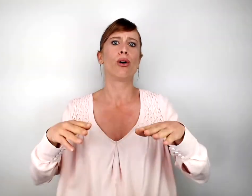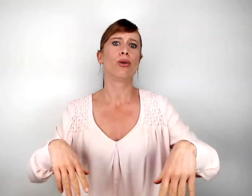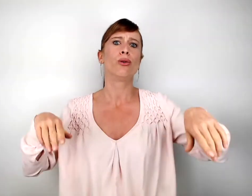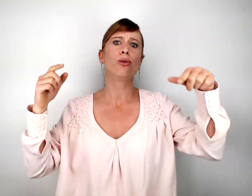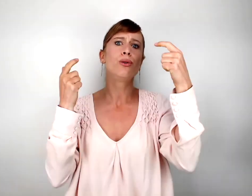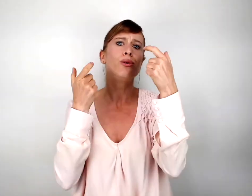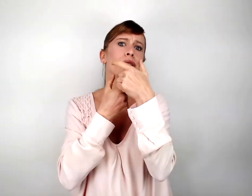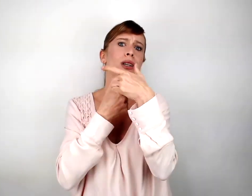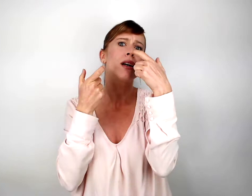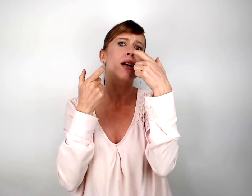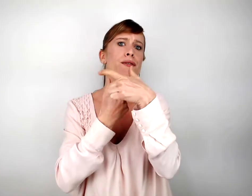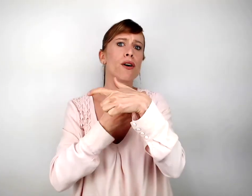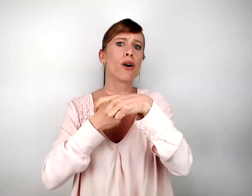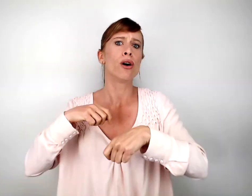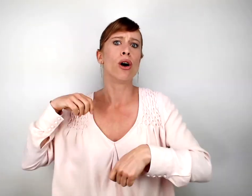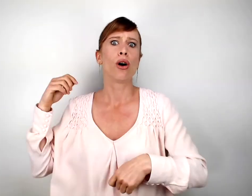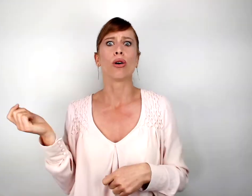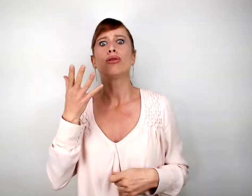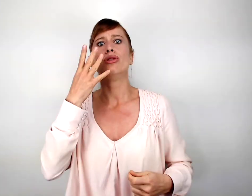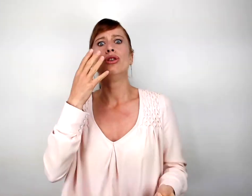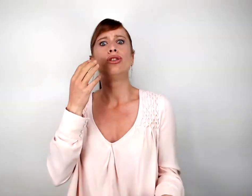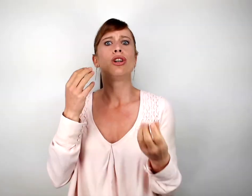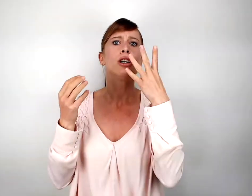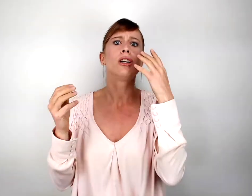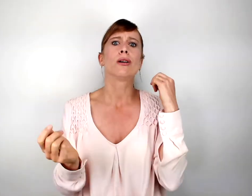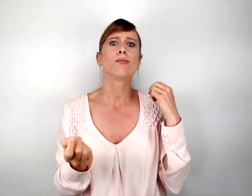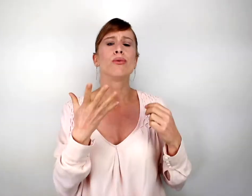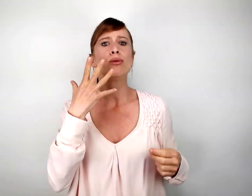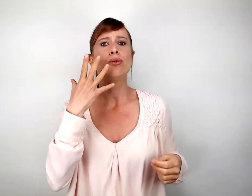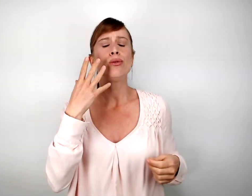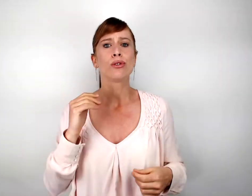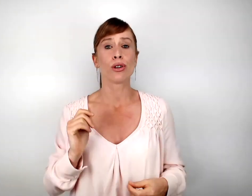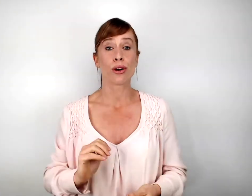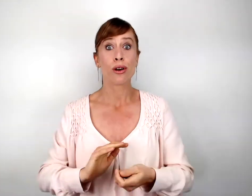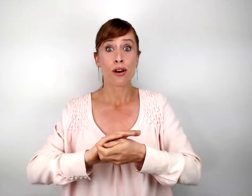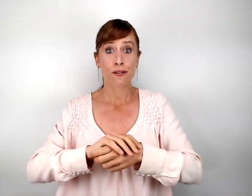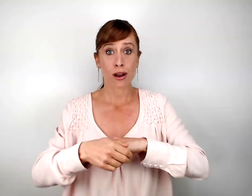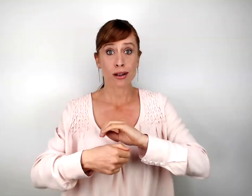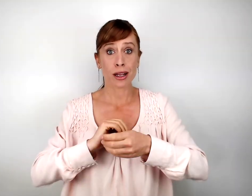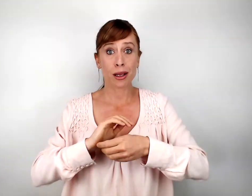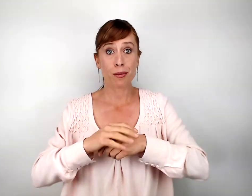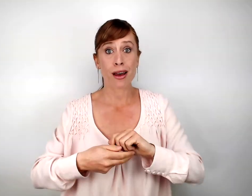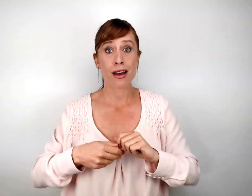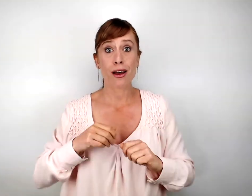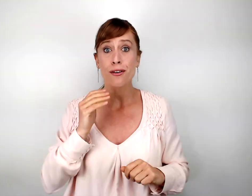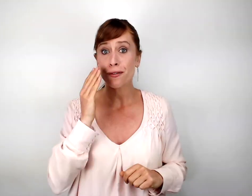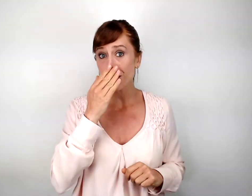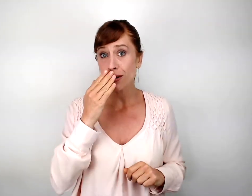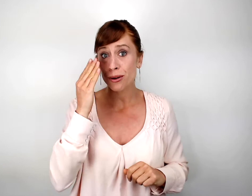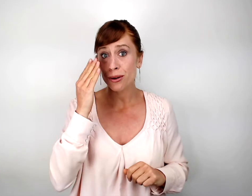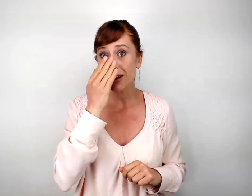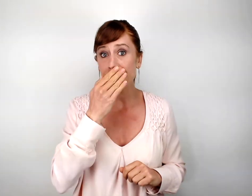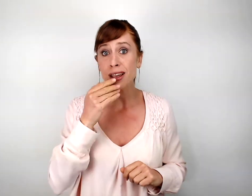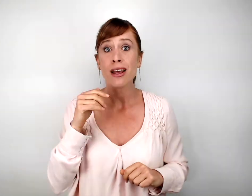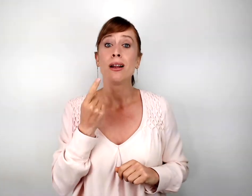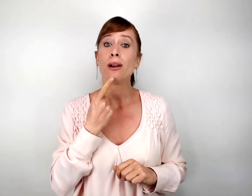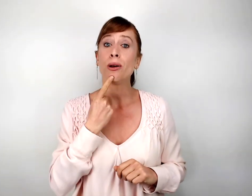l'eau, rit très fort quand il s'éclabousse Frotte les mains, frotte le nez, le